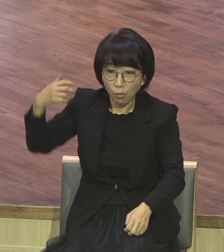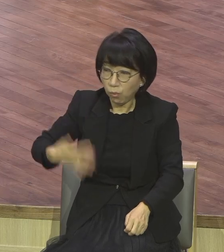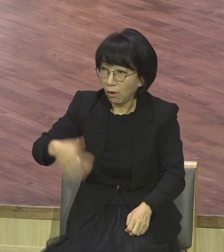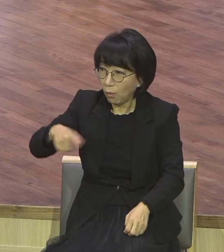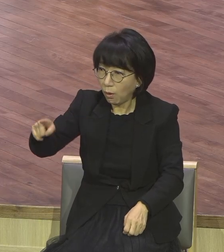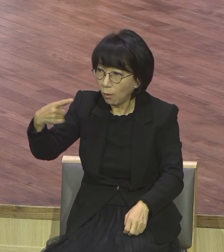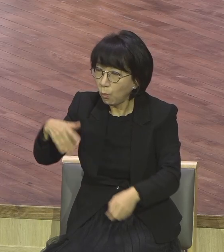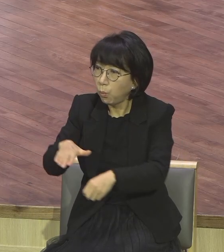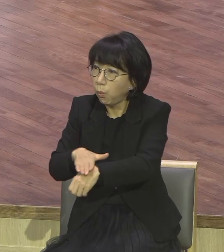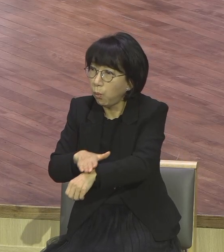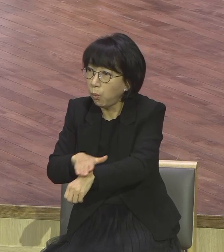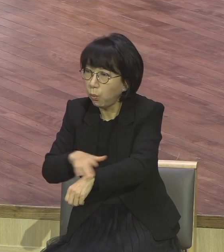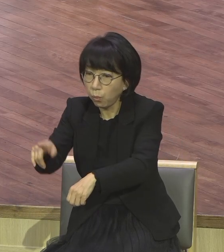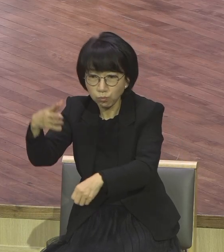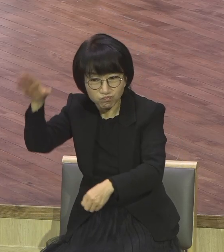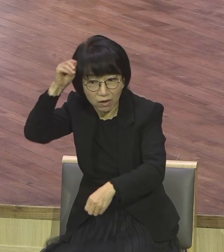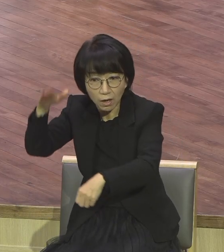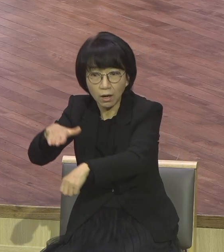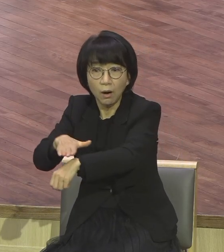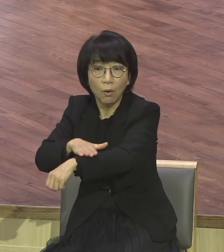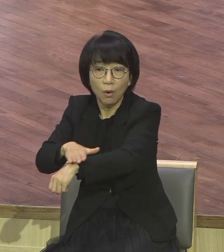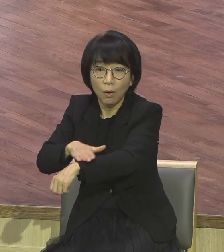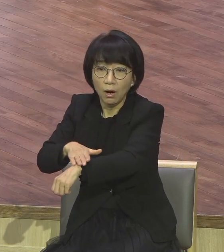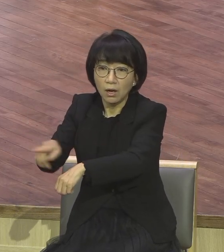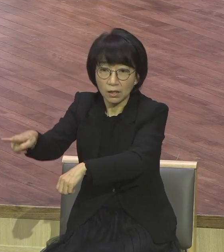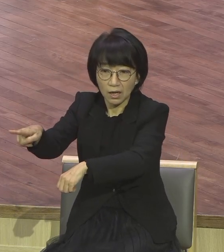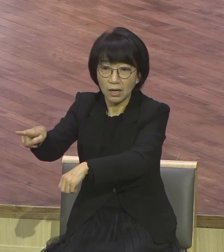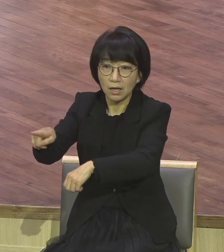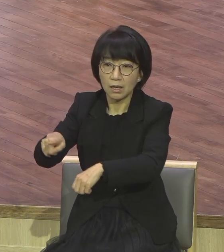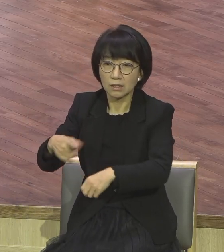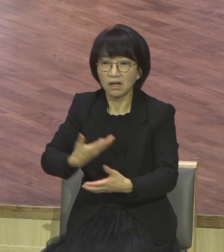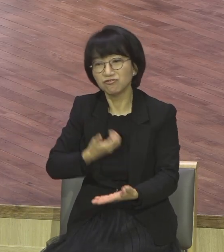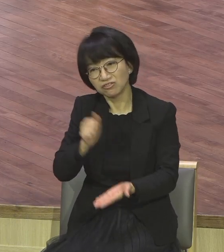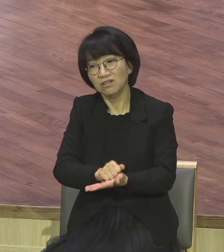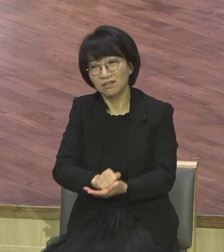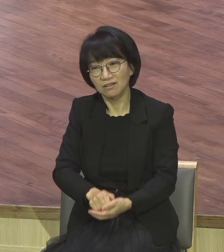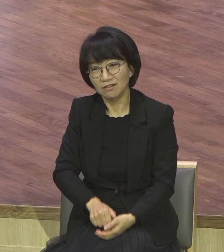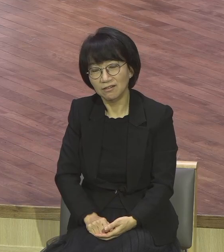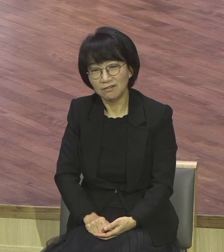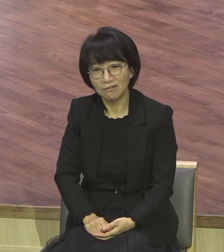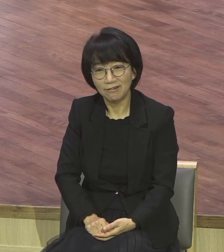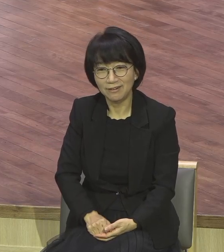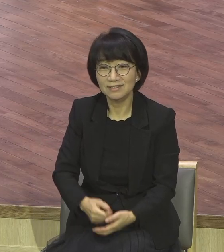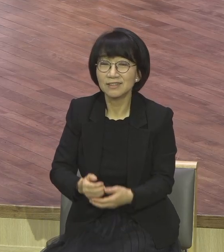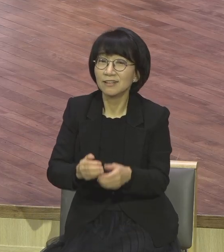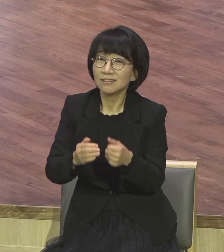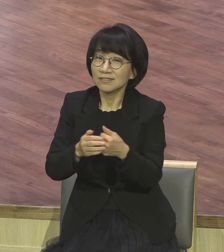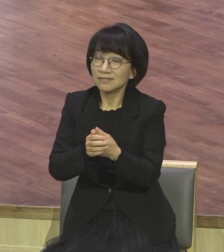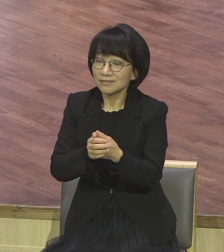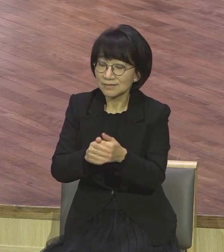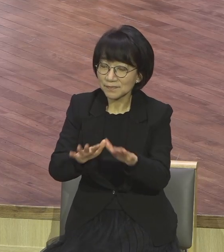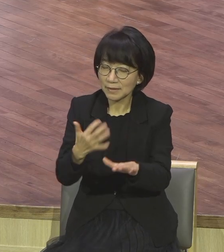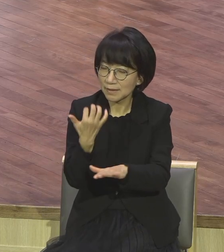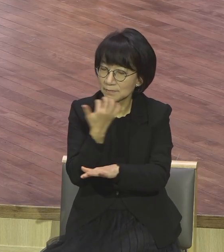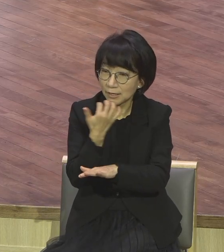이게 성령이 아신 겁니다 베드로가 현장에서 얼마나 성령이